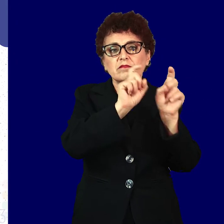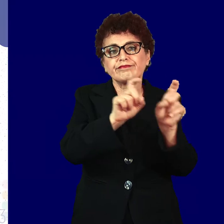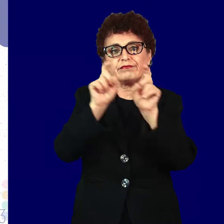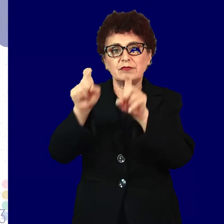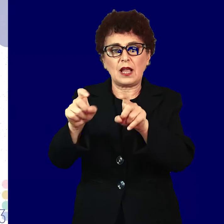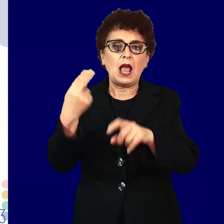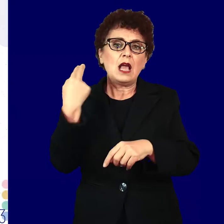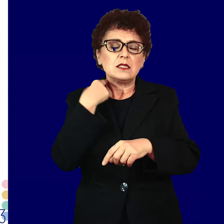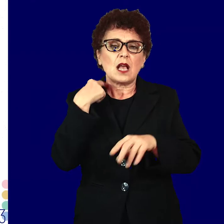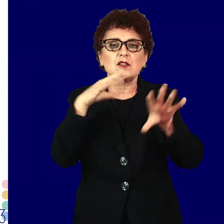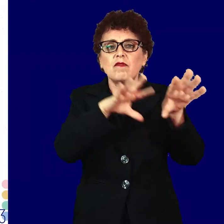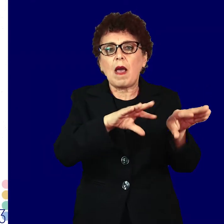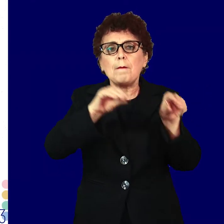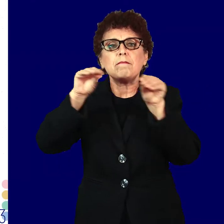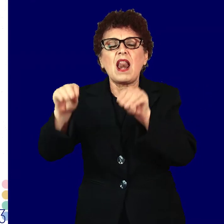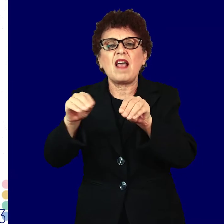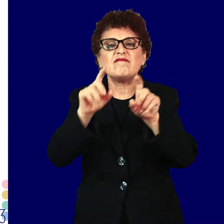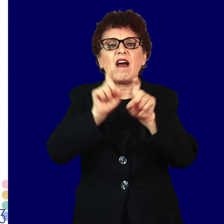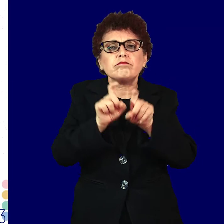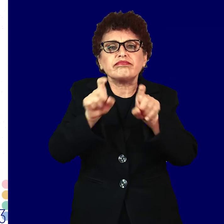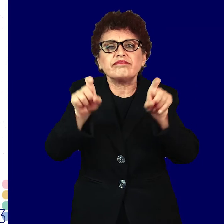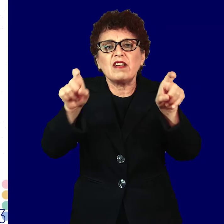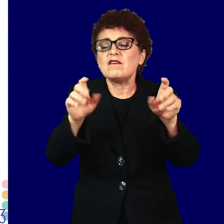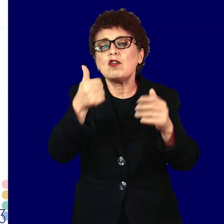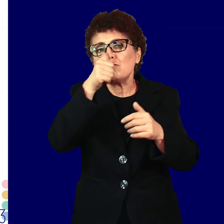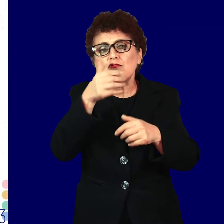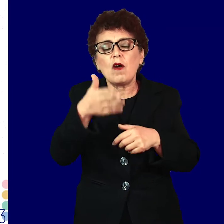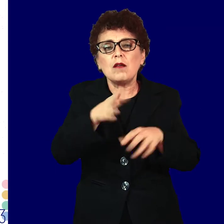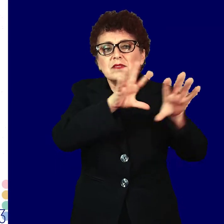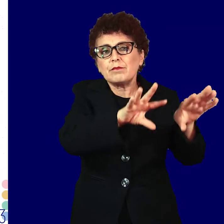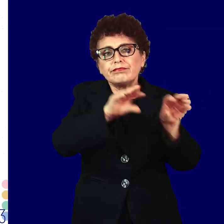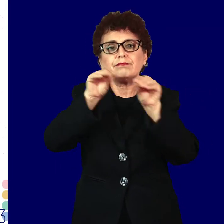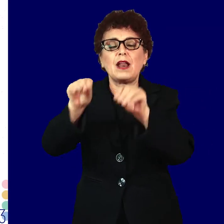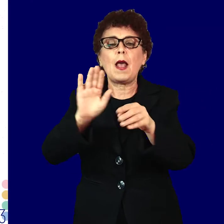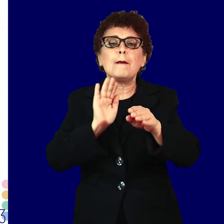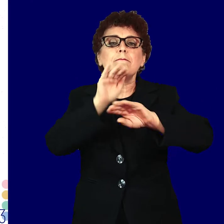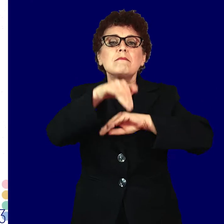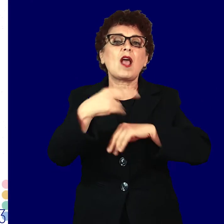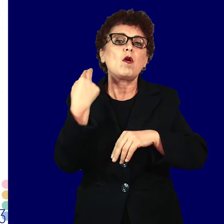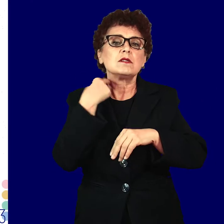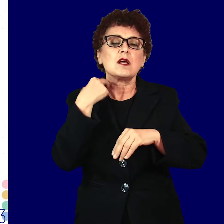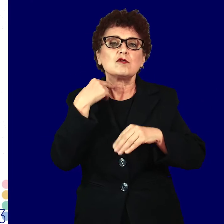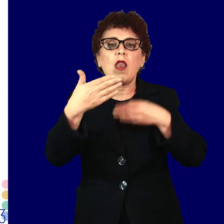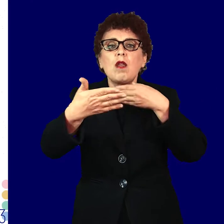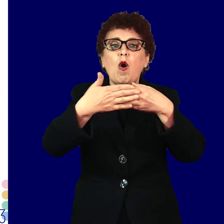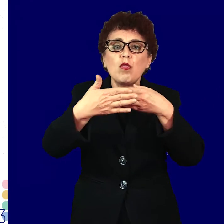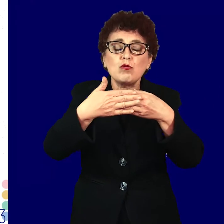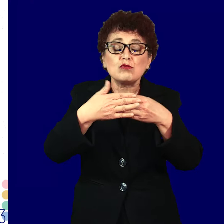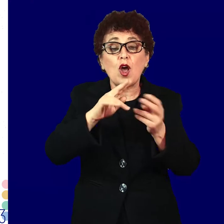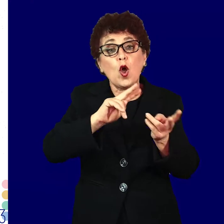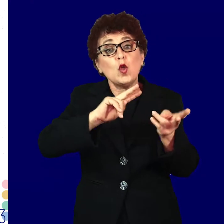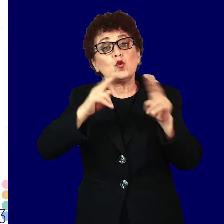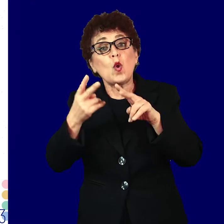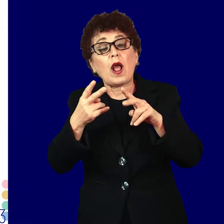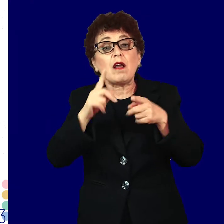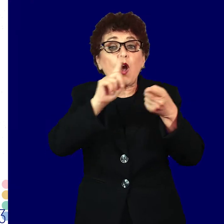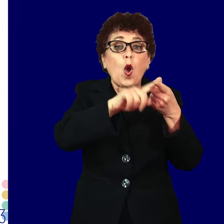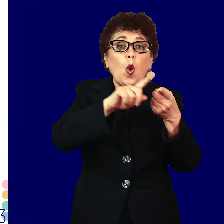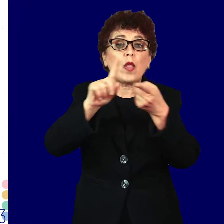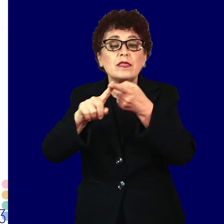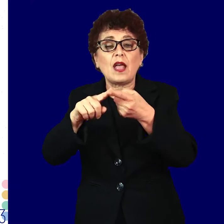Сексуално пренослива инфекција е инфекција која се пренесува преко сексуален однос или друг полов